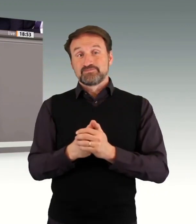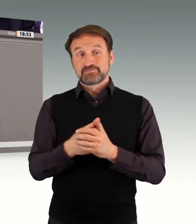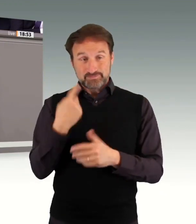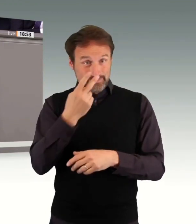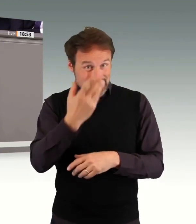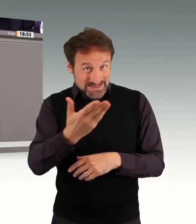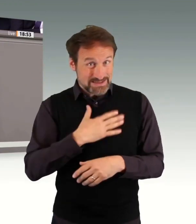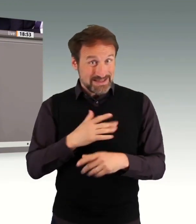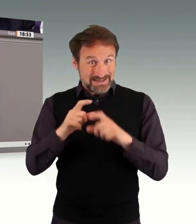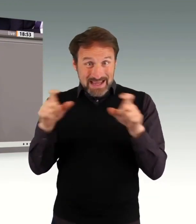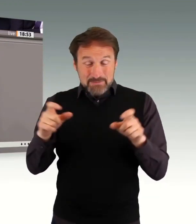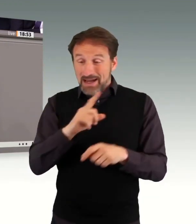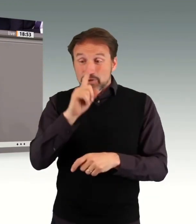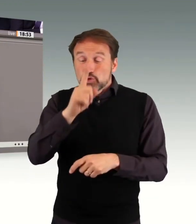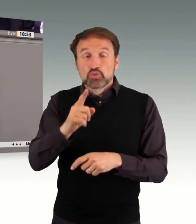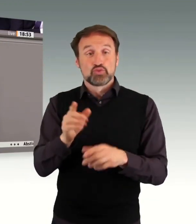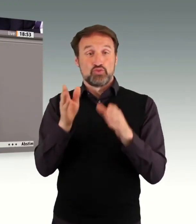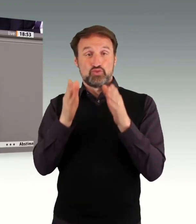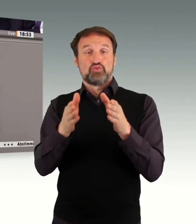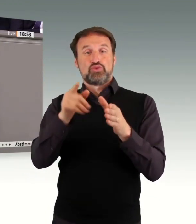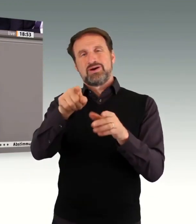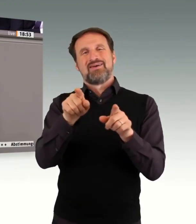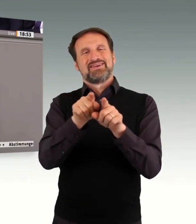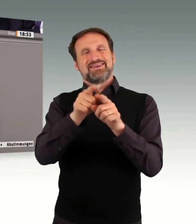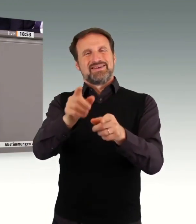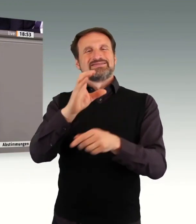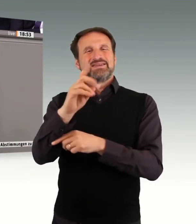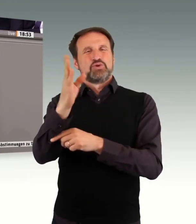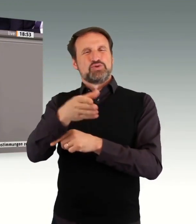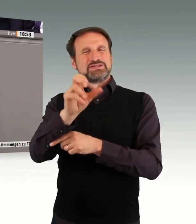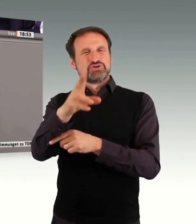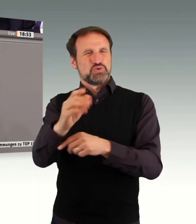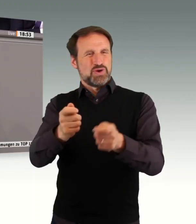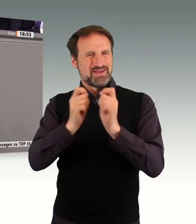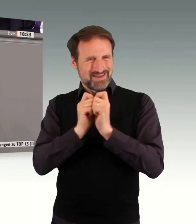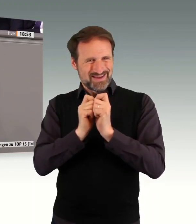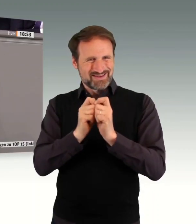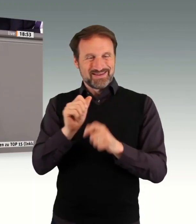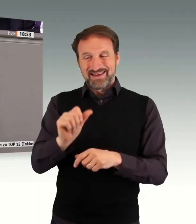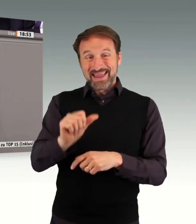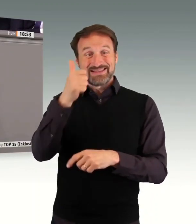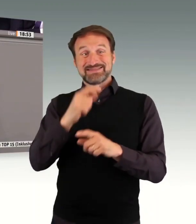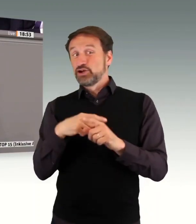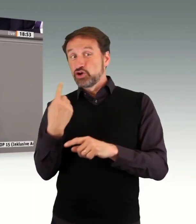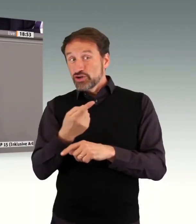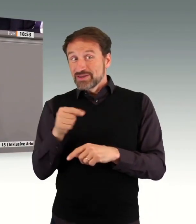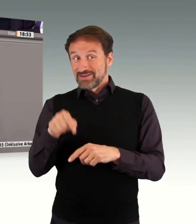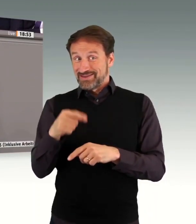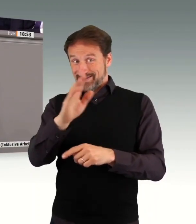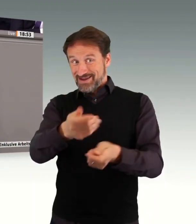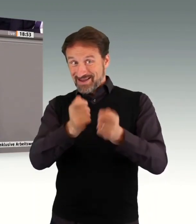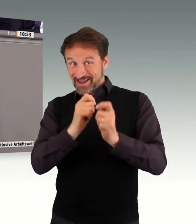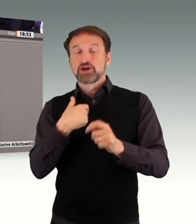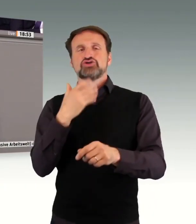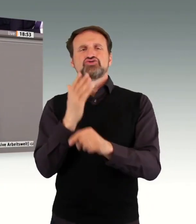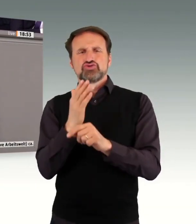bereits seit über 20 Jahren in einer Behindertenwerkstatt. Ich zwischenzeitlich auch aufgrund einer psychischen Erkrankung.